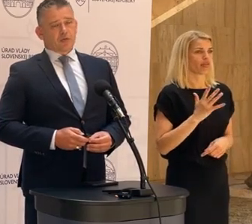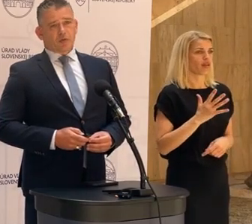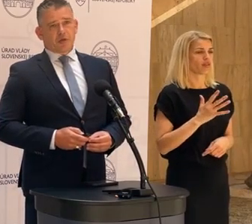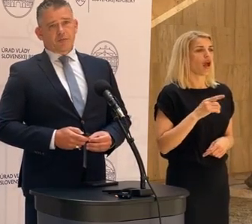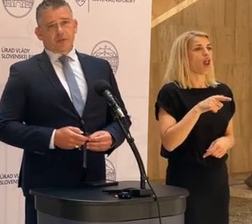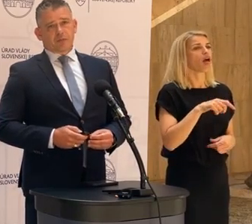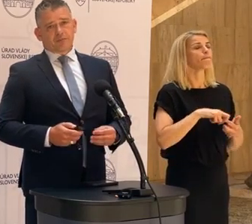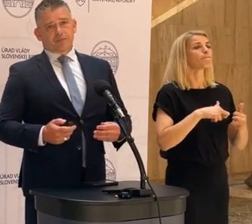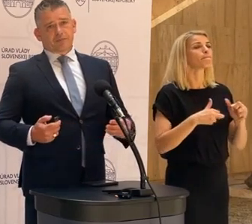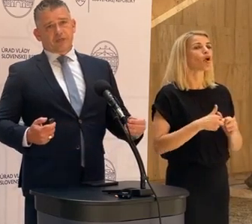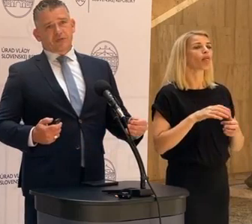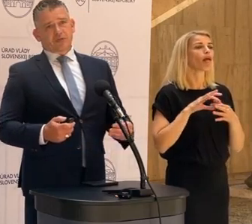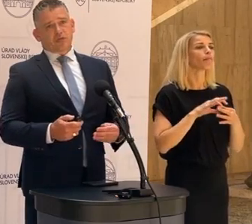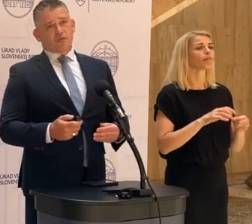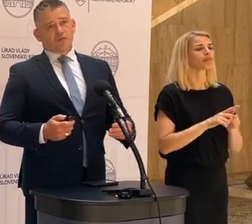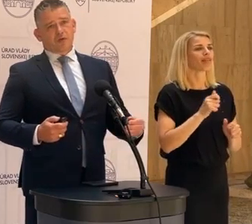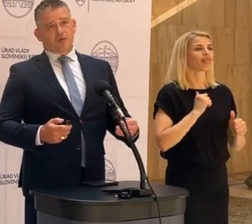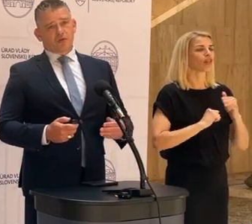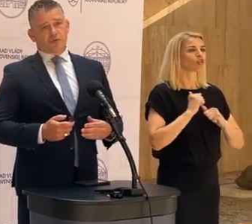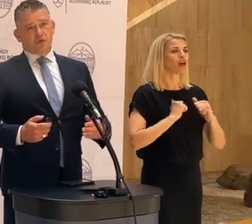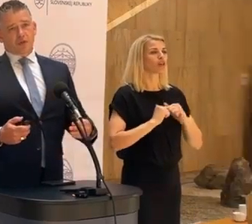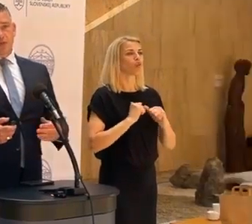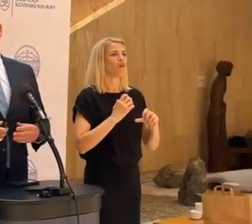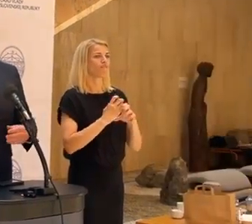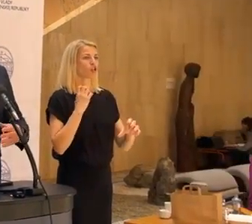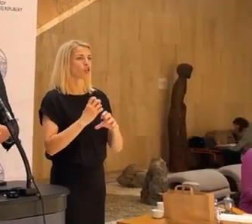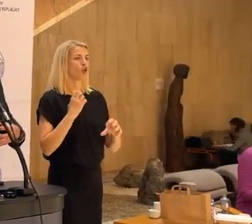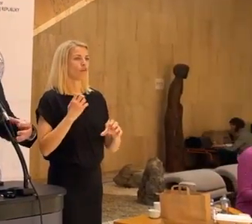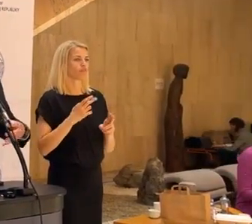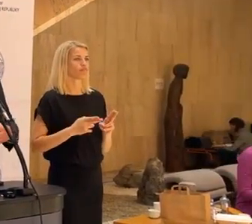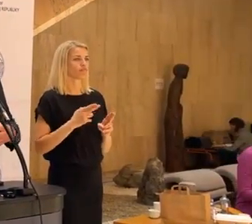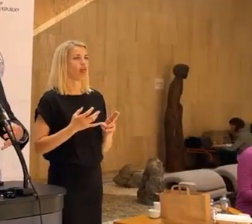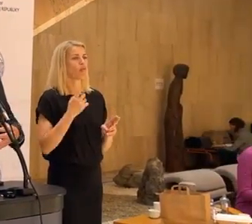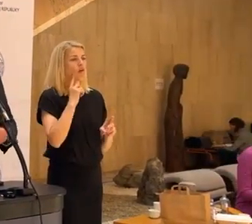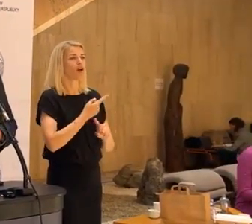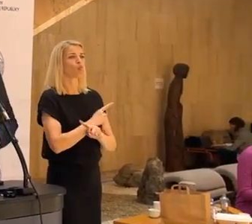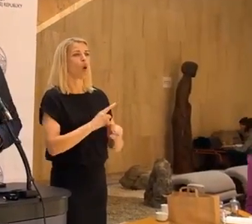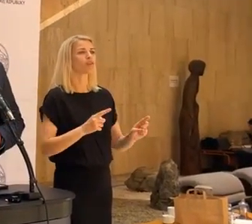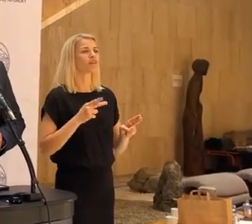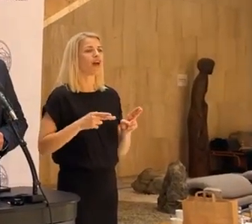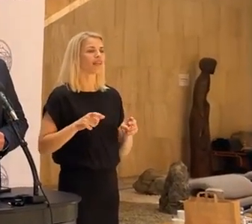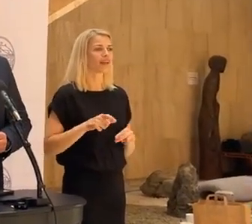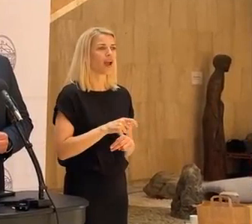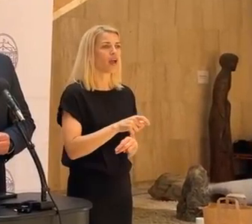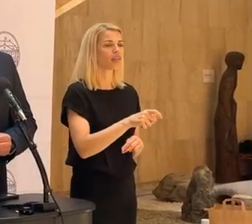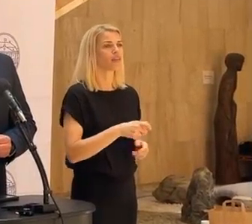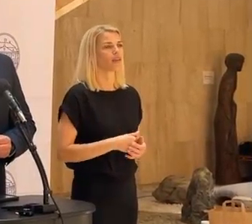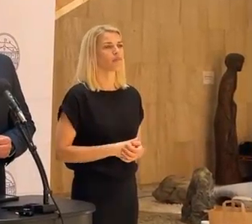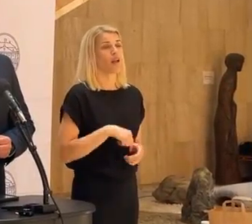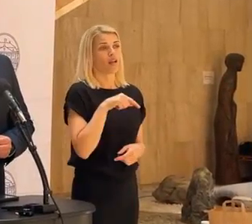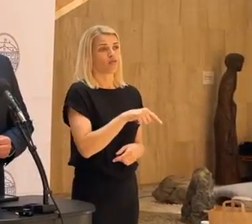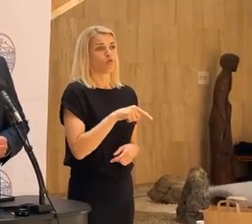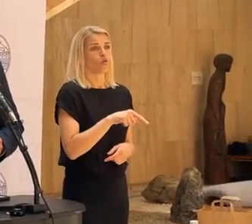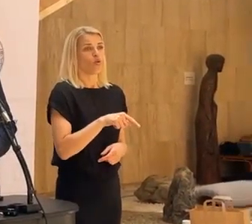ale je to problém nedostatku vozňov, pretože viete veľmi dobre, prečo sú rôzne tráte, ale toto